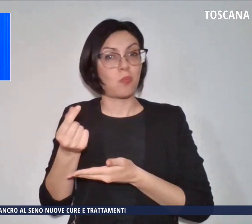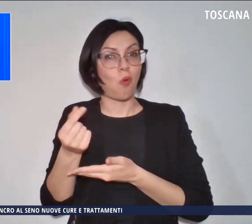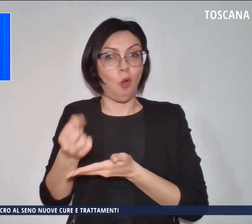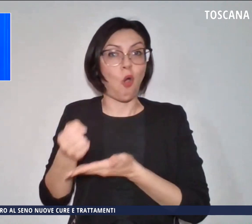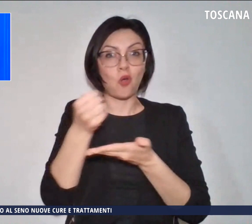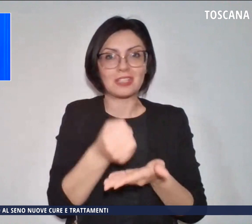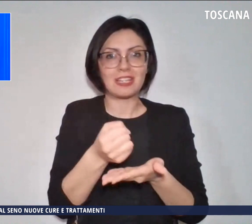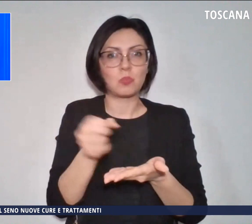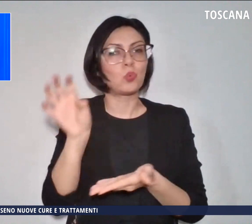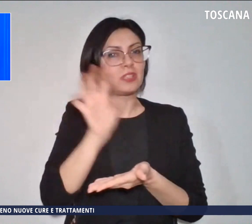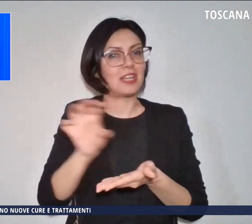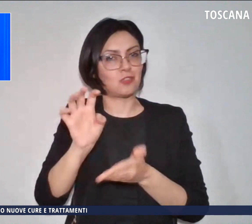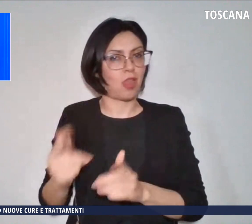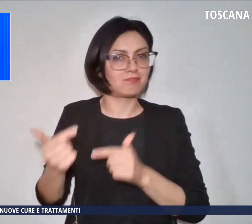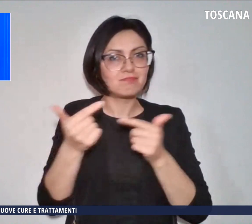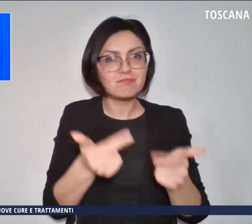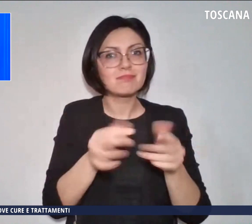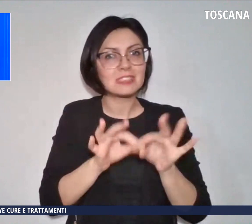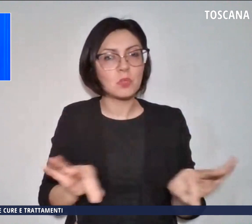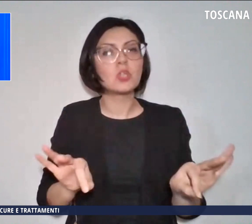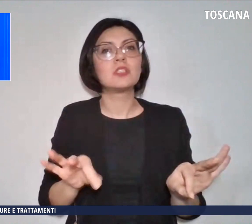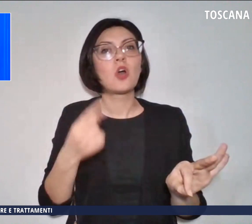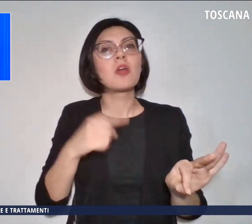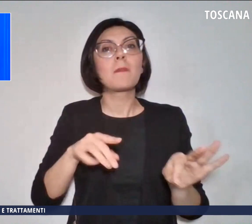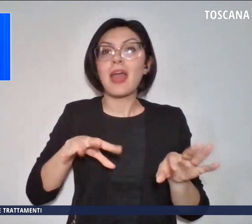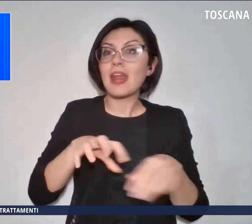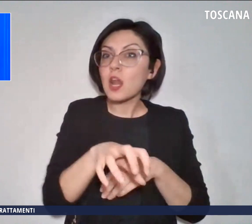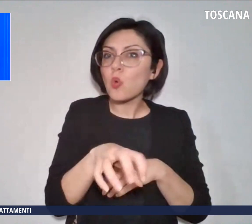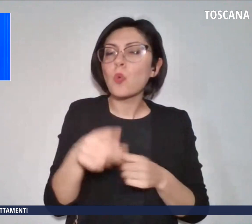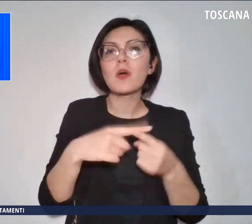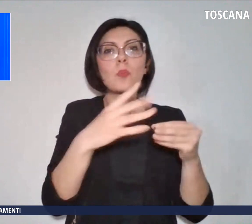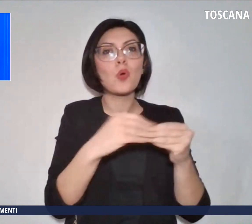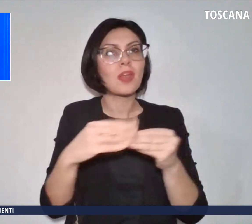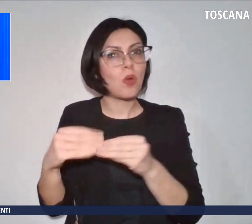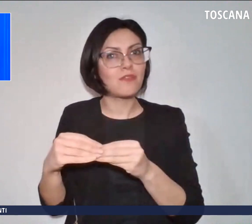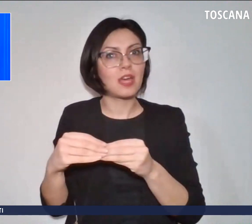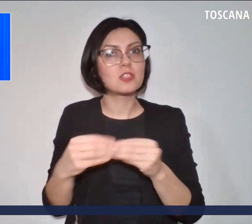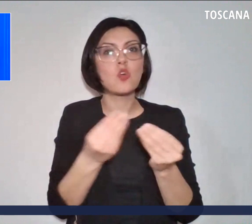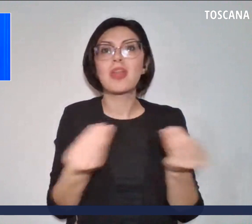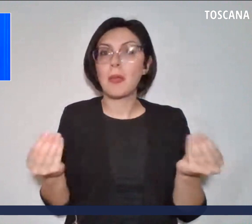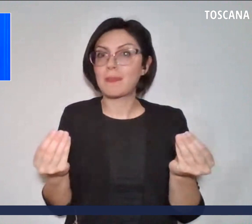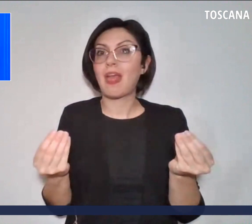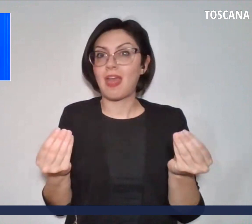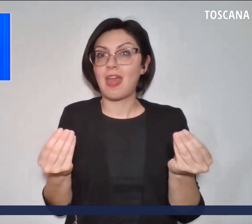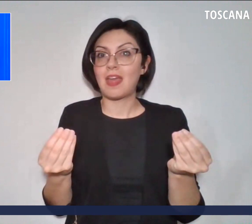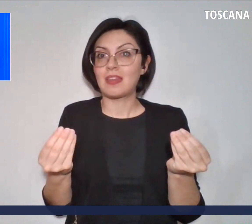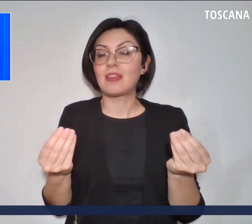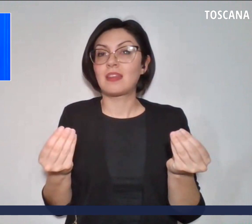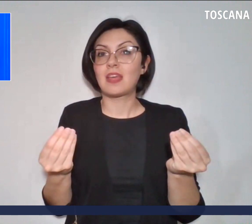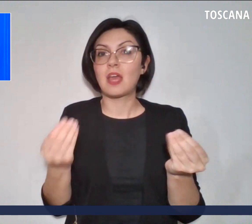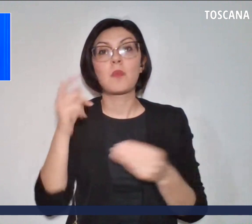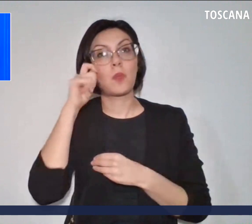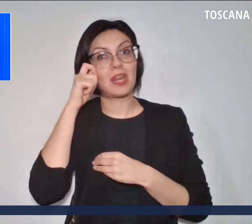Regione per il recupero e riqualificazione dei beni confiscati alla criminalità